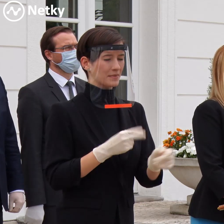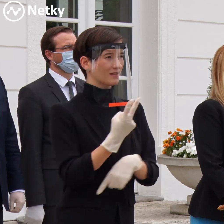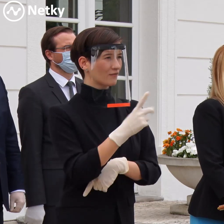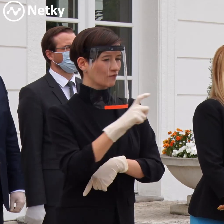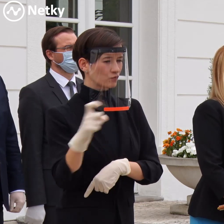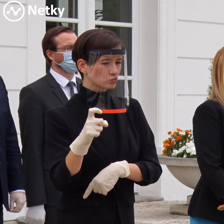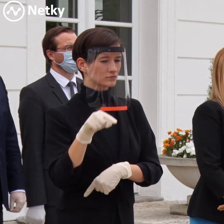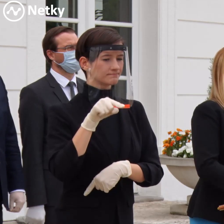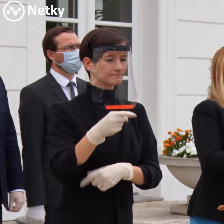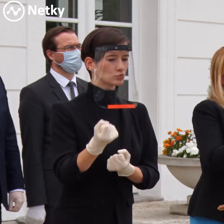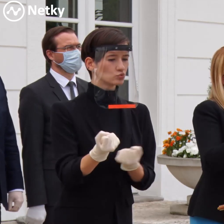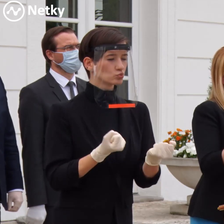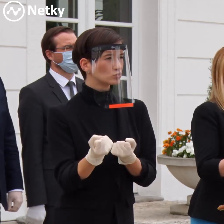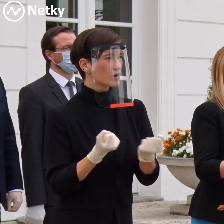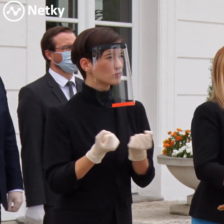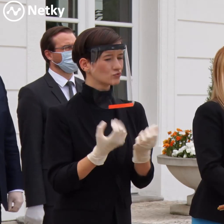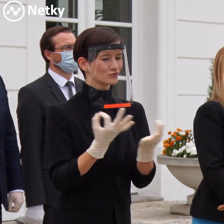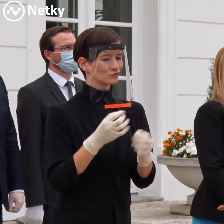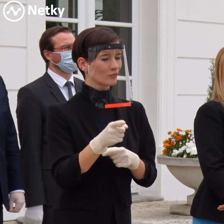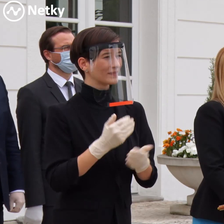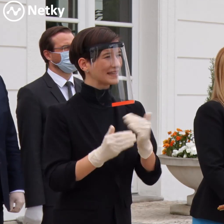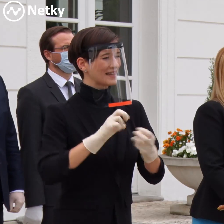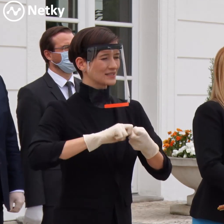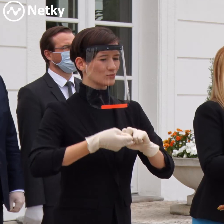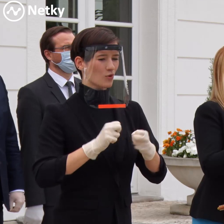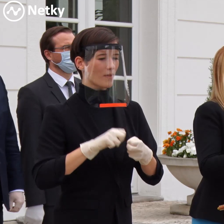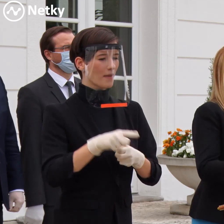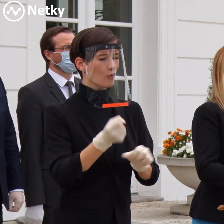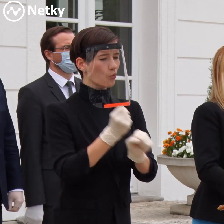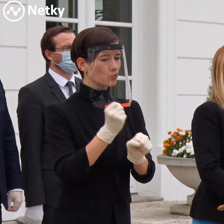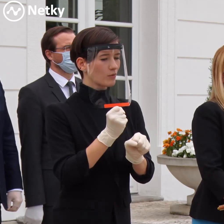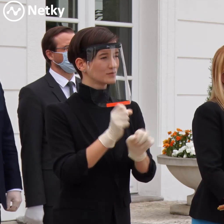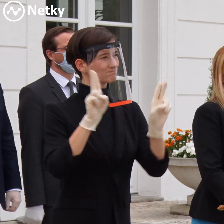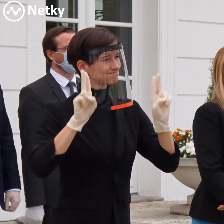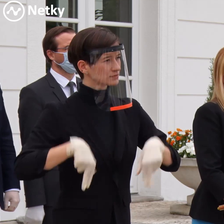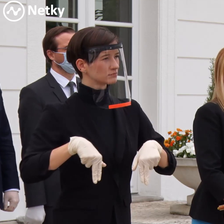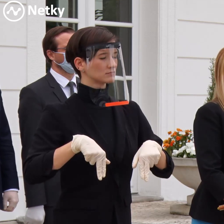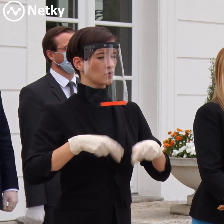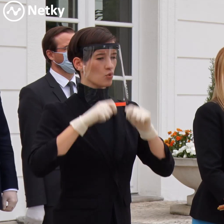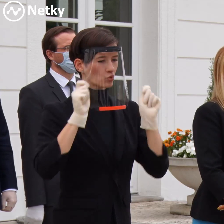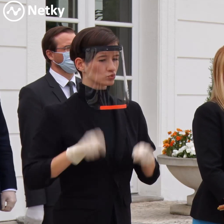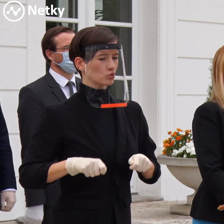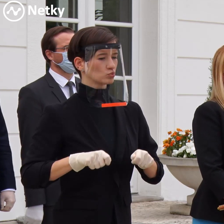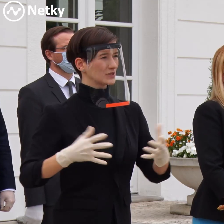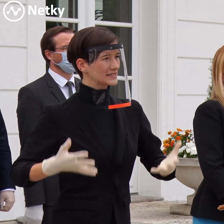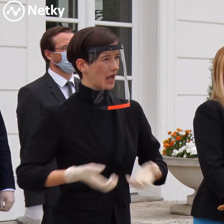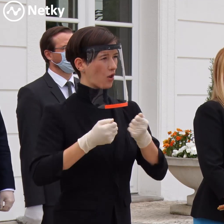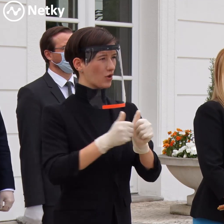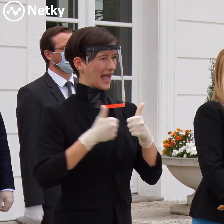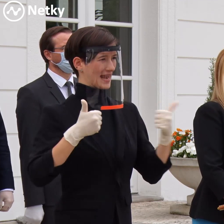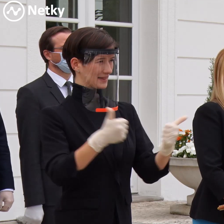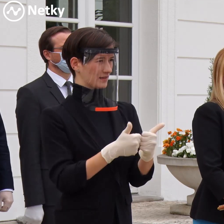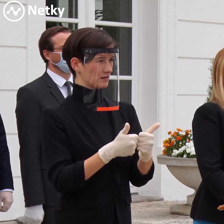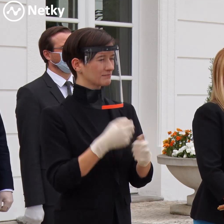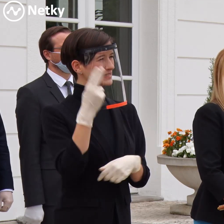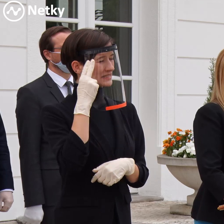celkov, je problém ako keby s implementáciou toho rozhodnutia a chápaní jednotlivých detajlov. Je to kompetencia hlavného hygienika. Takže